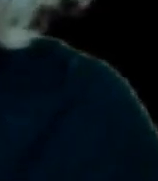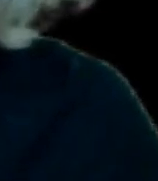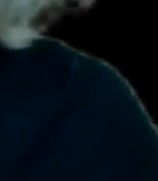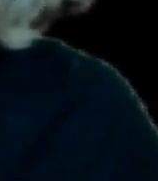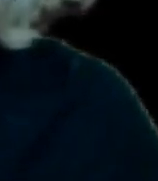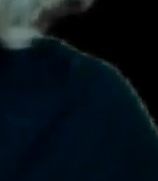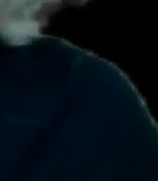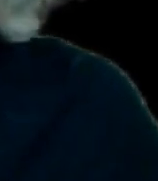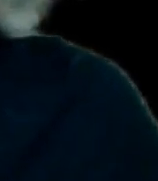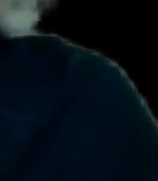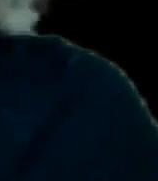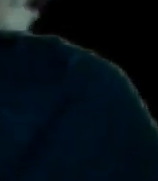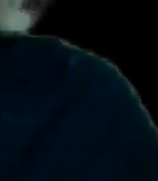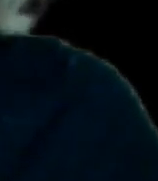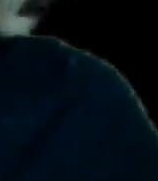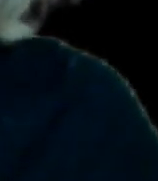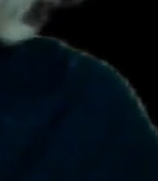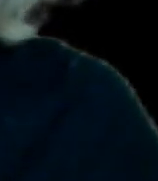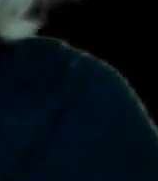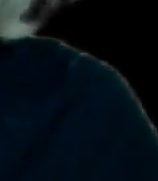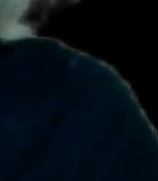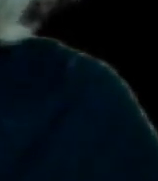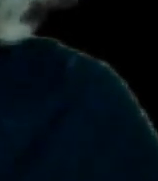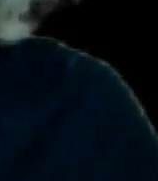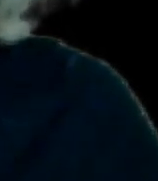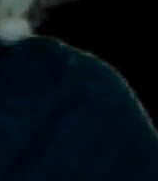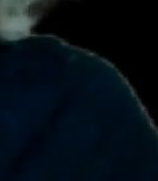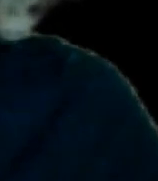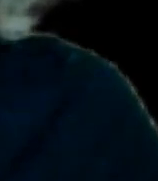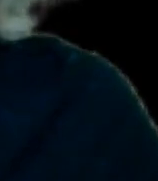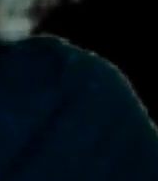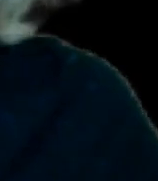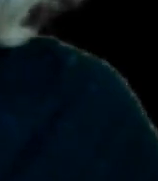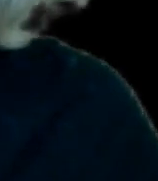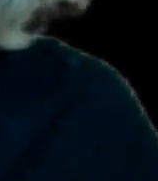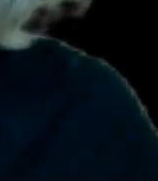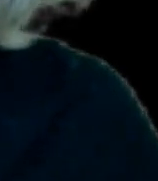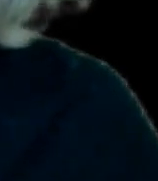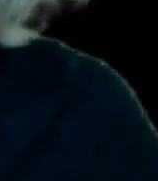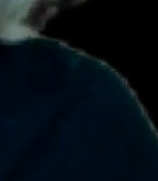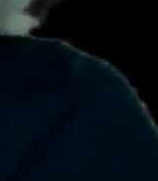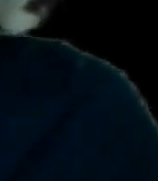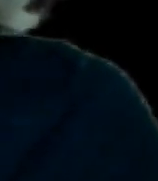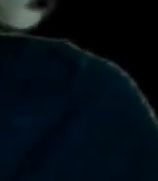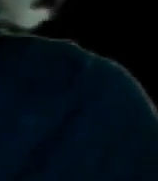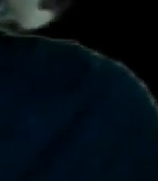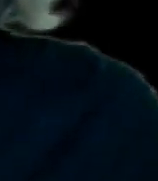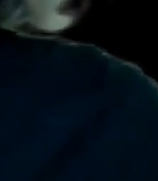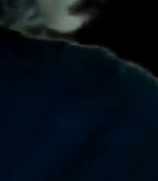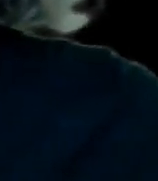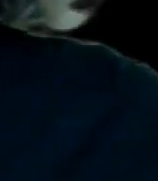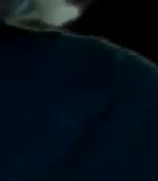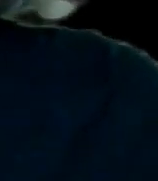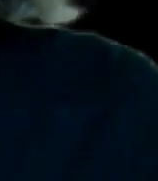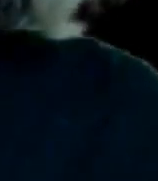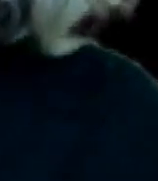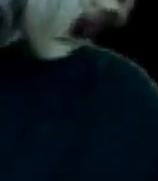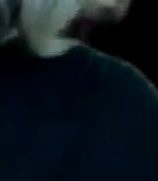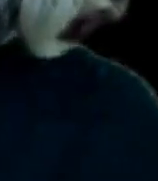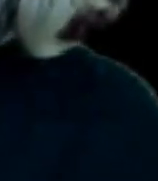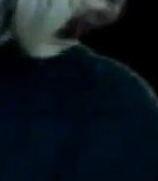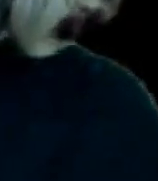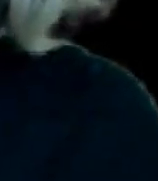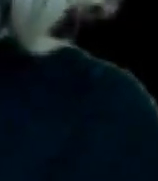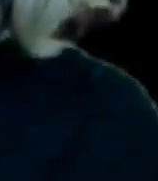comunicación social Y también a los pseudo periodistas Que esta frase la ha repetido en repetidas